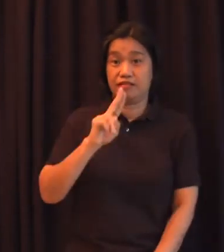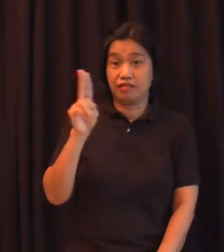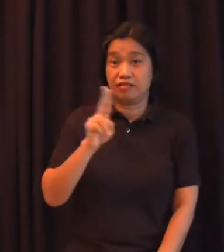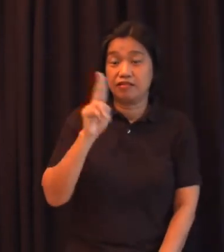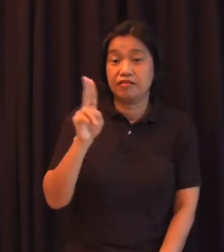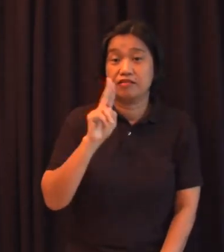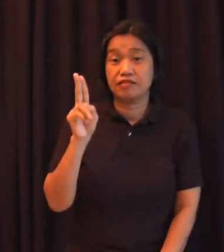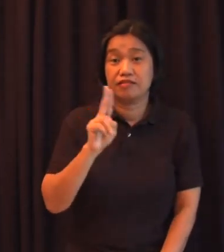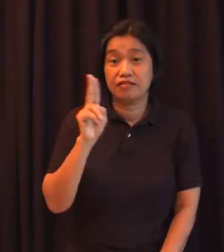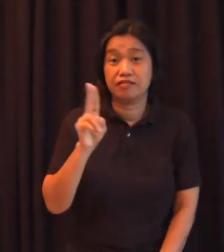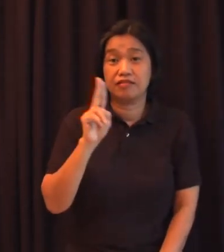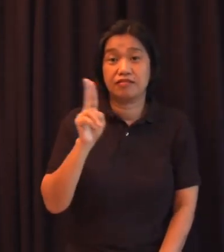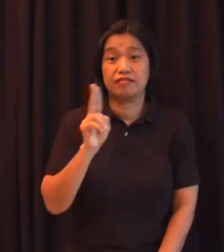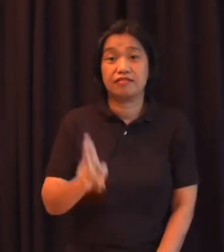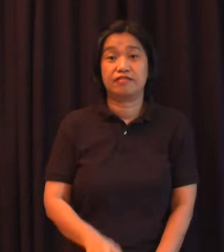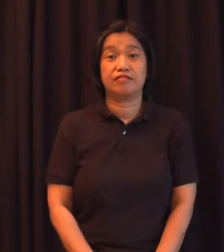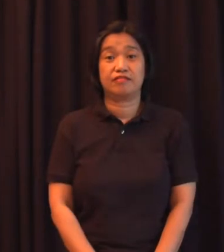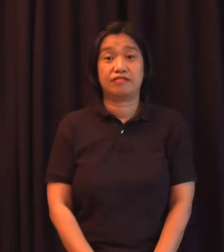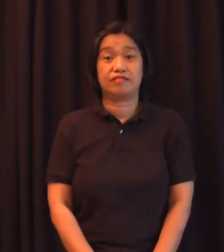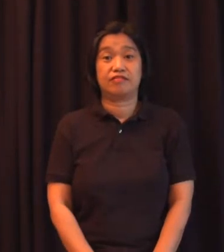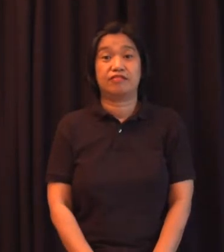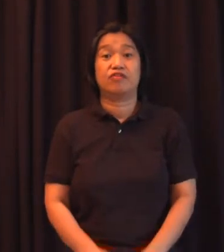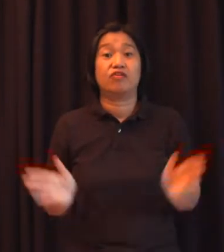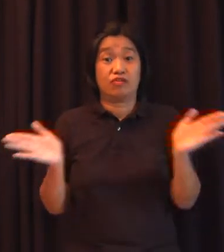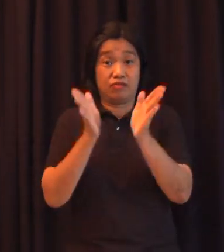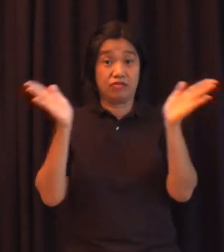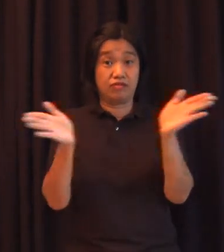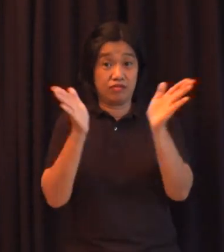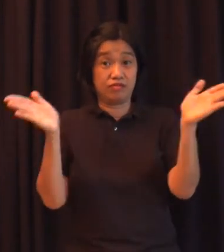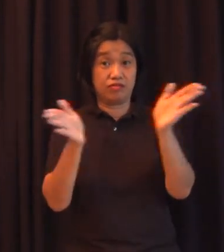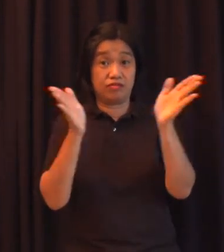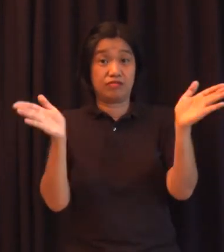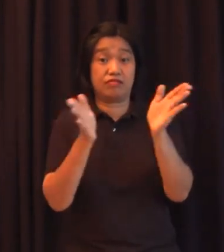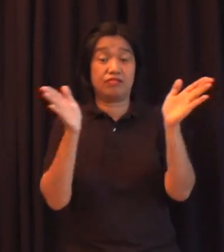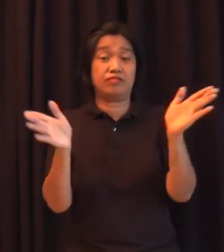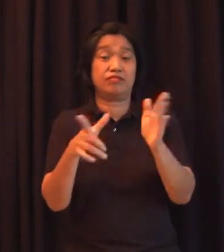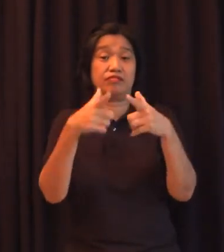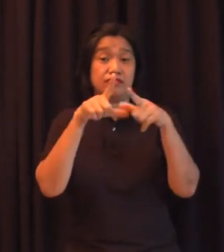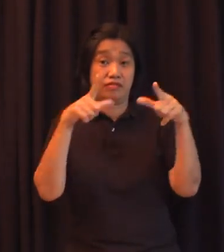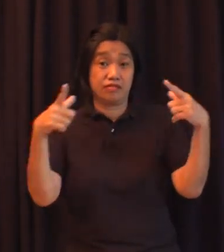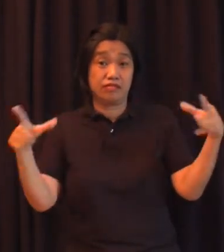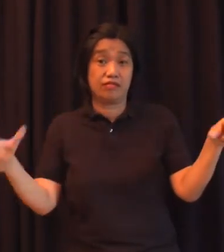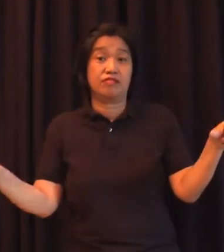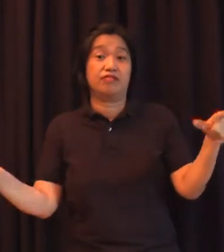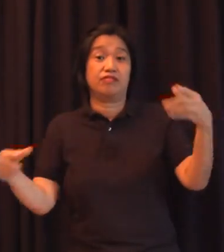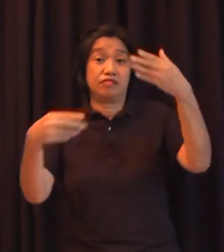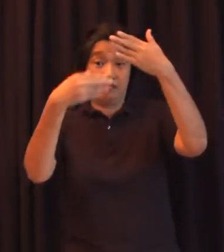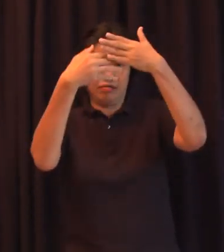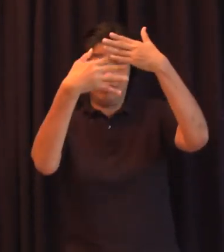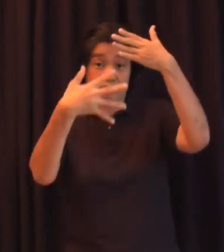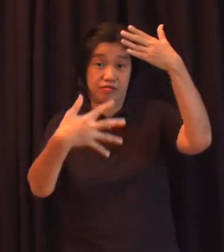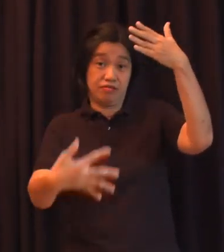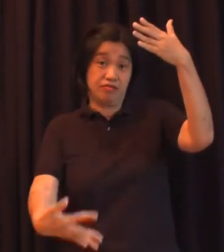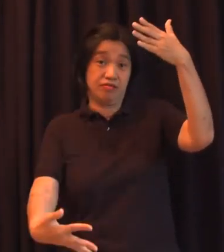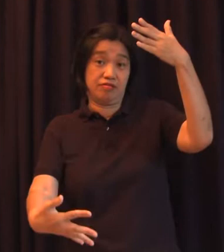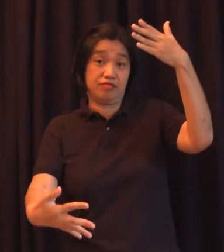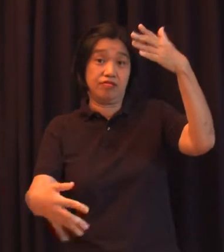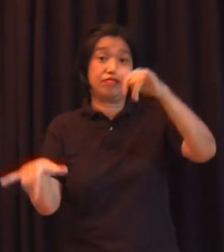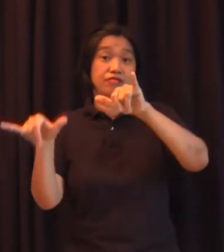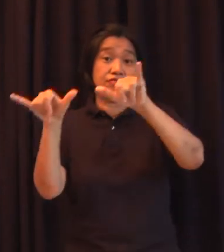yung kultibasyon ng langlingway. Sa ilalim ng kultibasyon, nandito na yung standardization ng